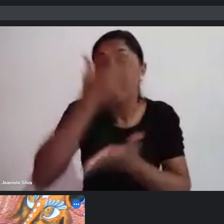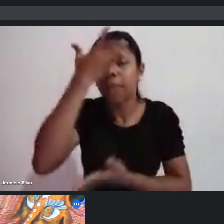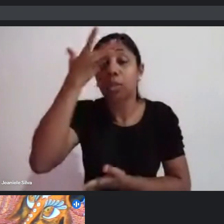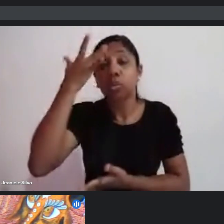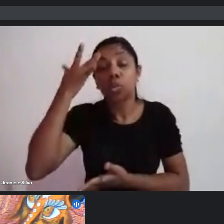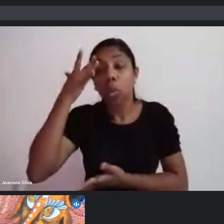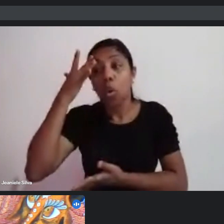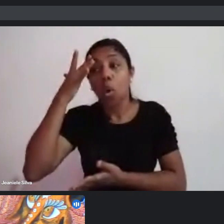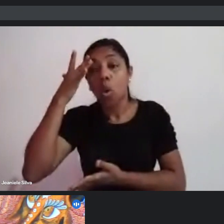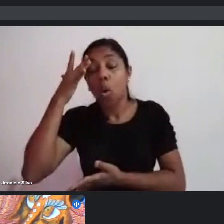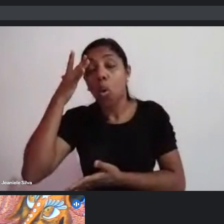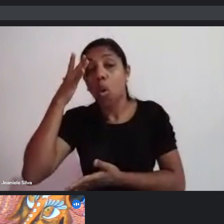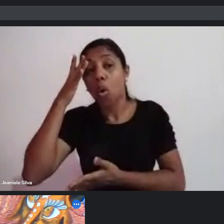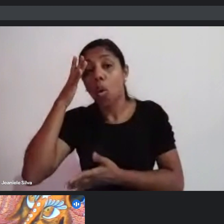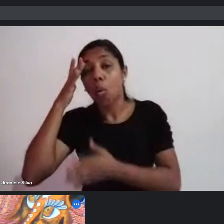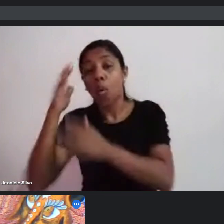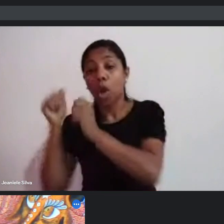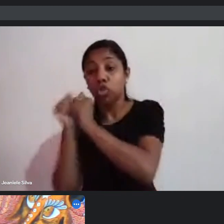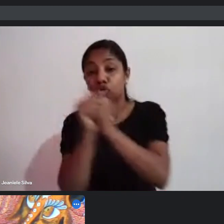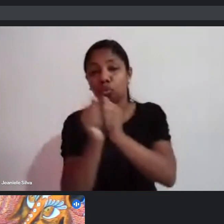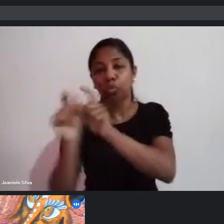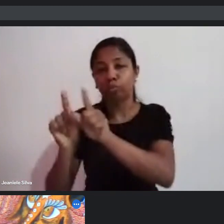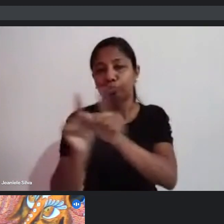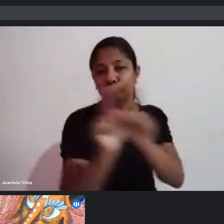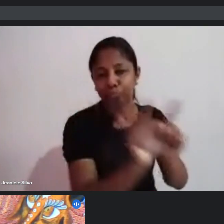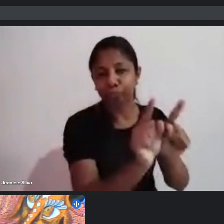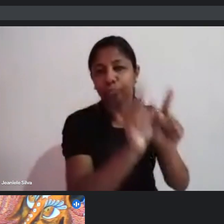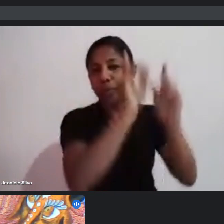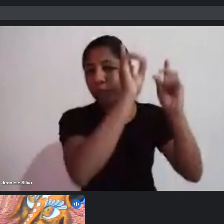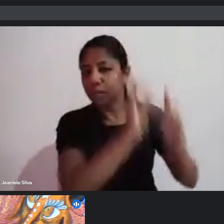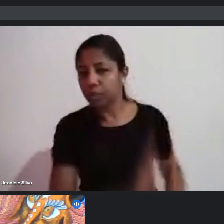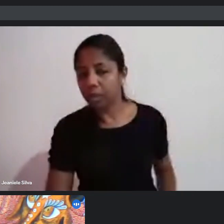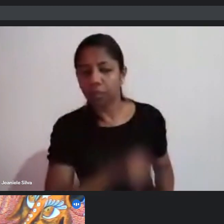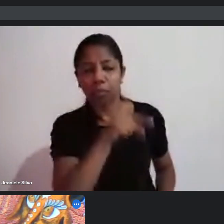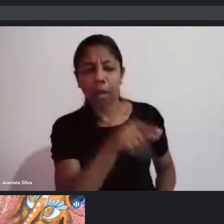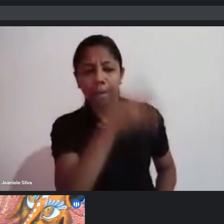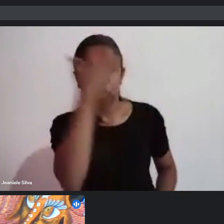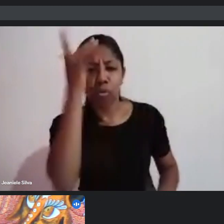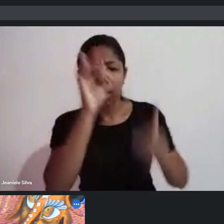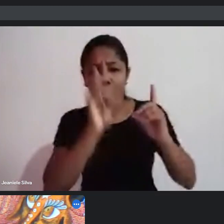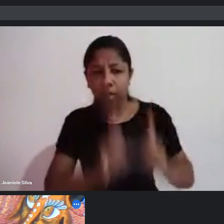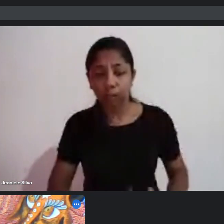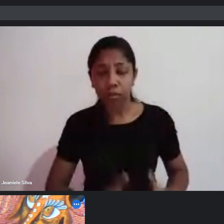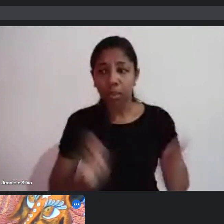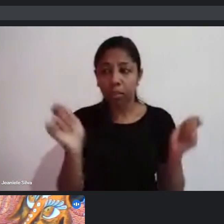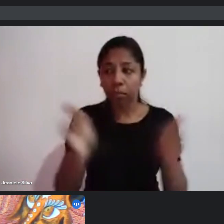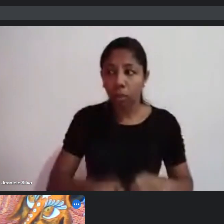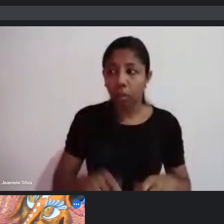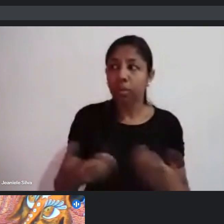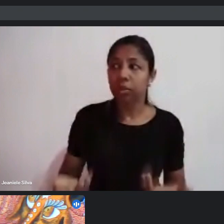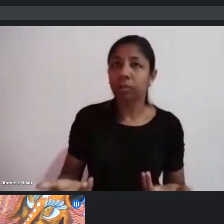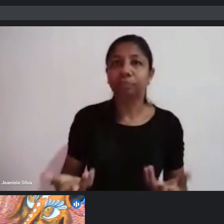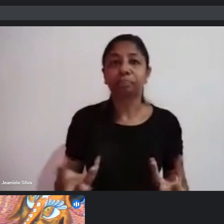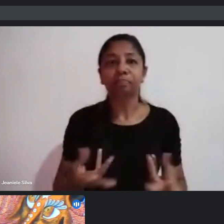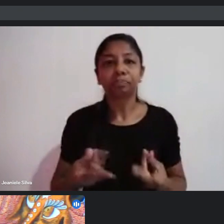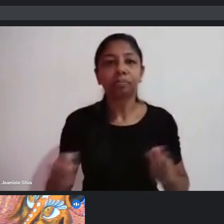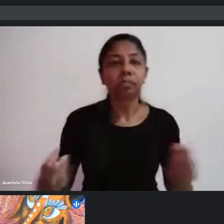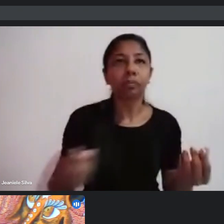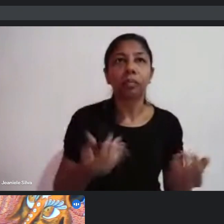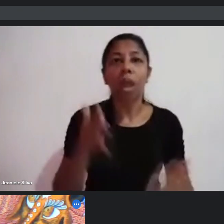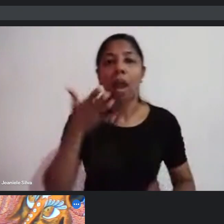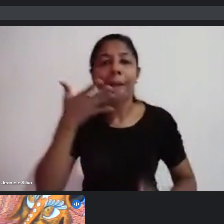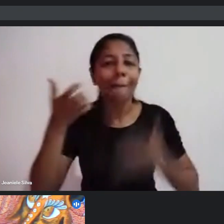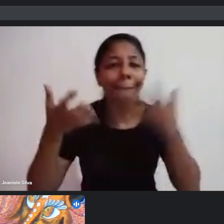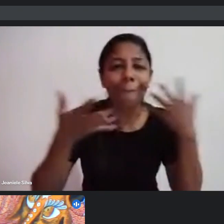atenção especial para a pessoa com deficiência, para que essa pessoa com deficiência possa aproveitar melhor,